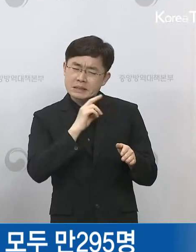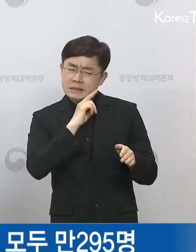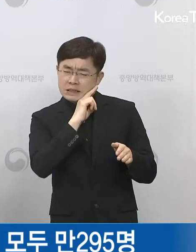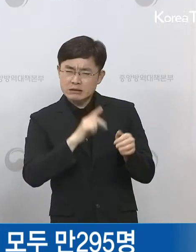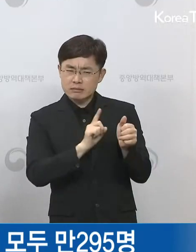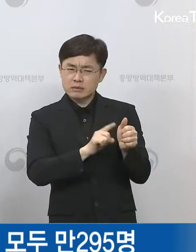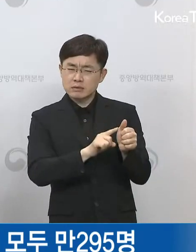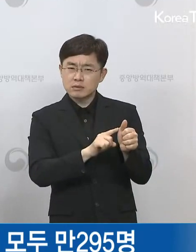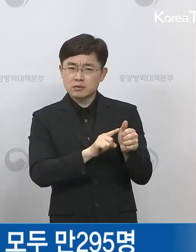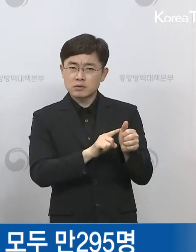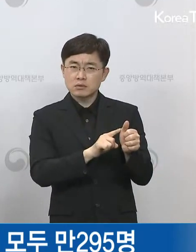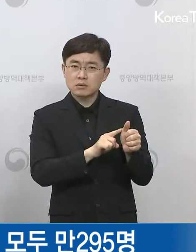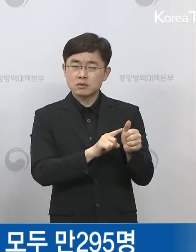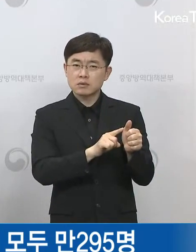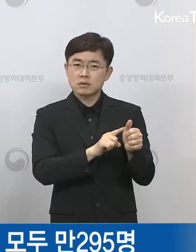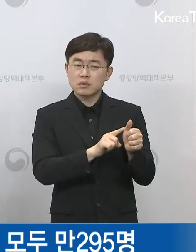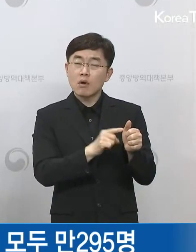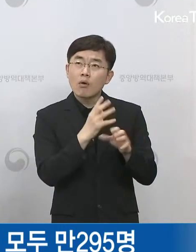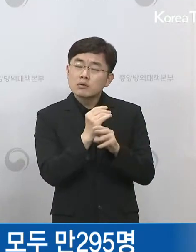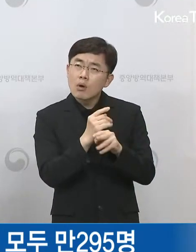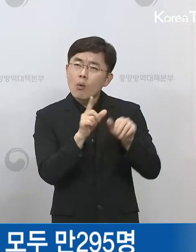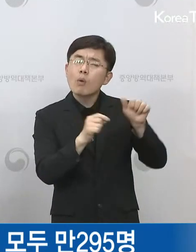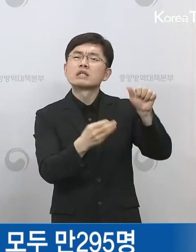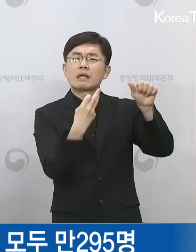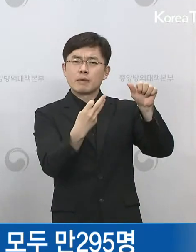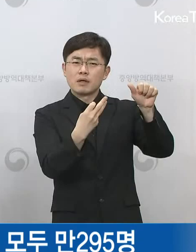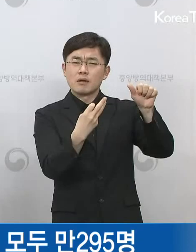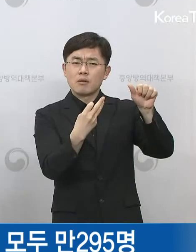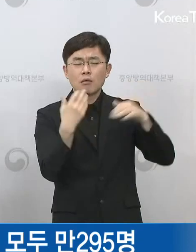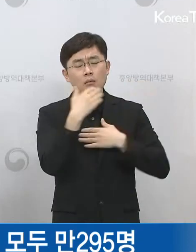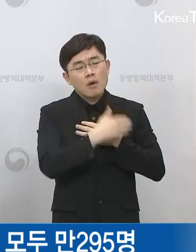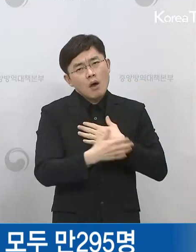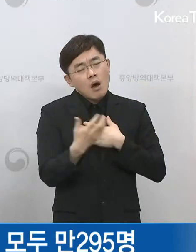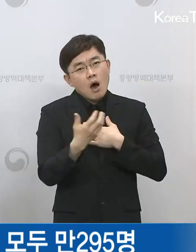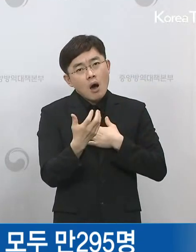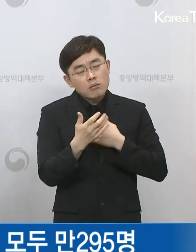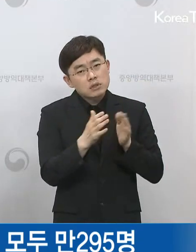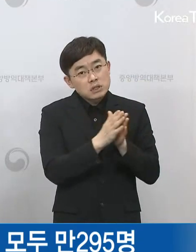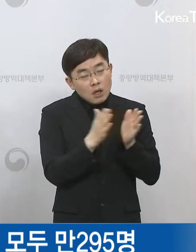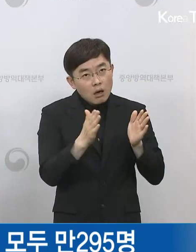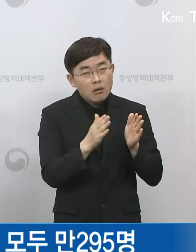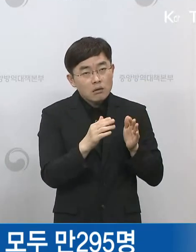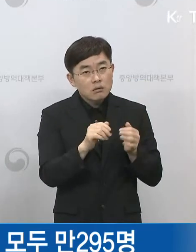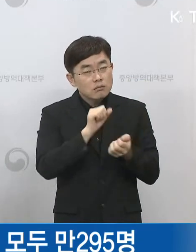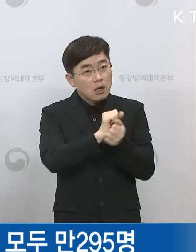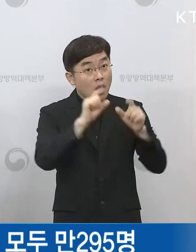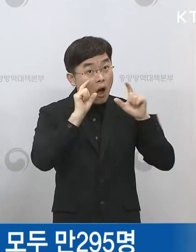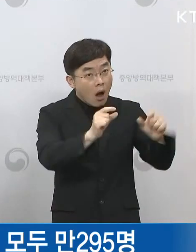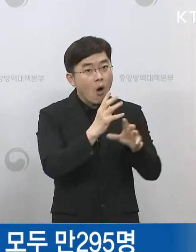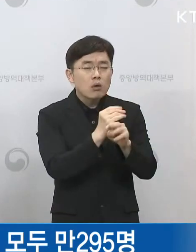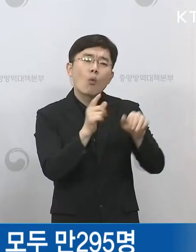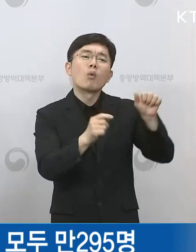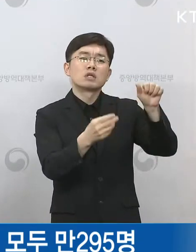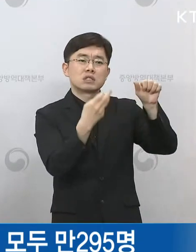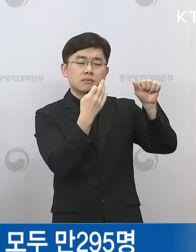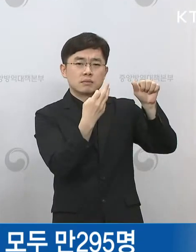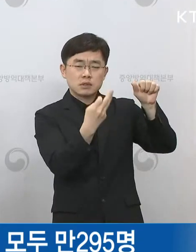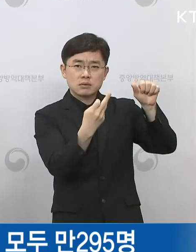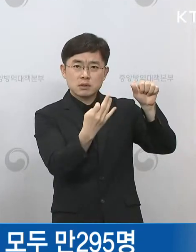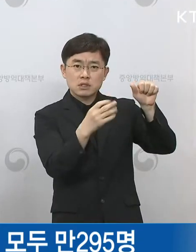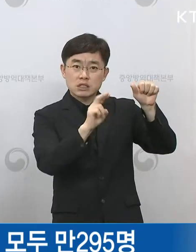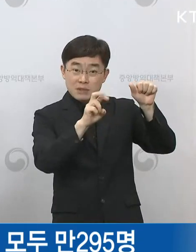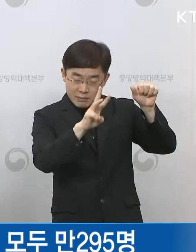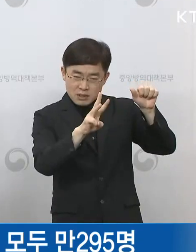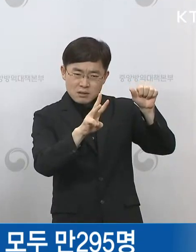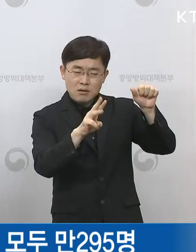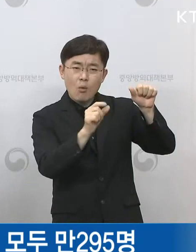사례는 5월 13일 날 증상이 발병했고 확진이 5월 23일이었습니다. 상당히 열흘